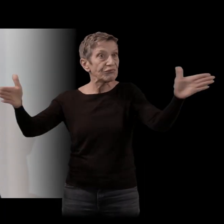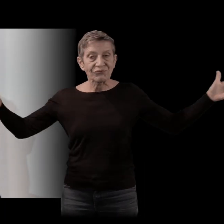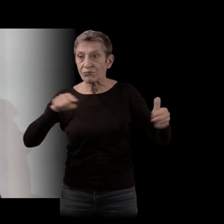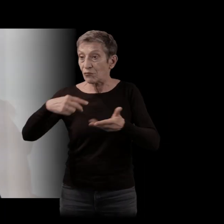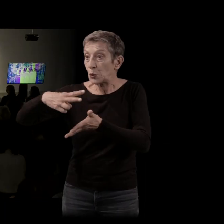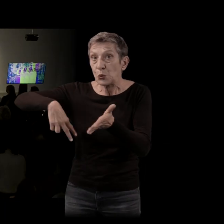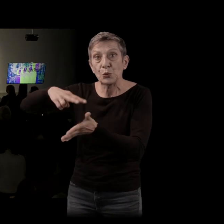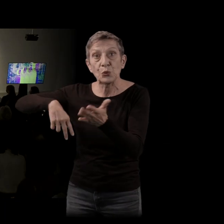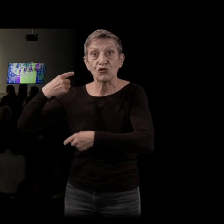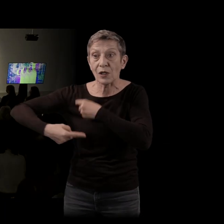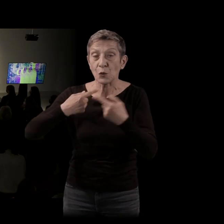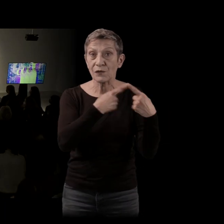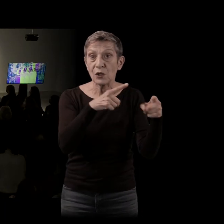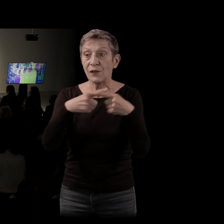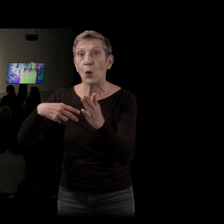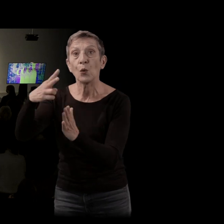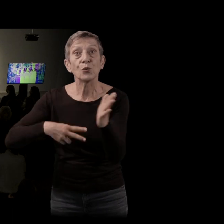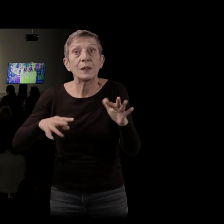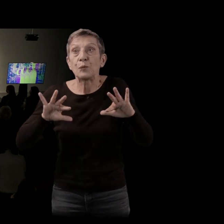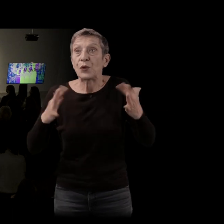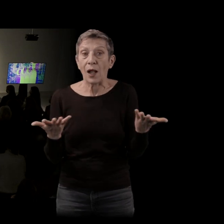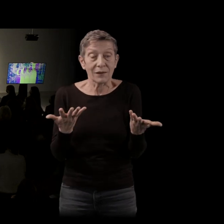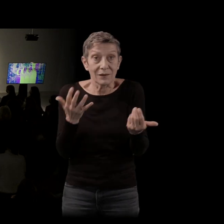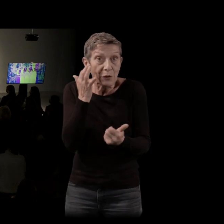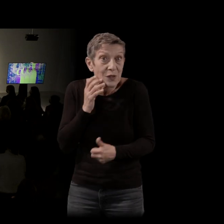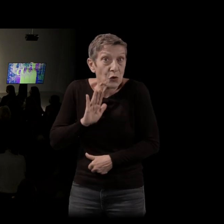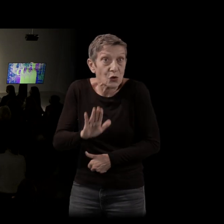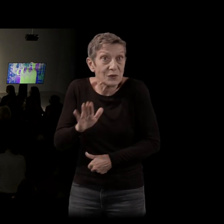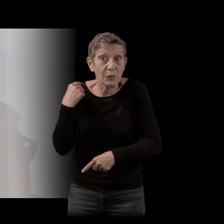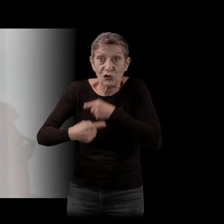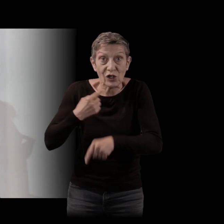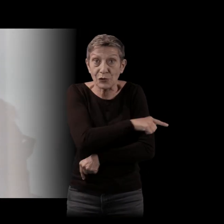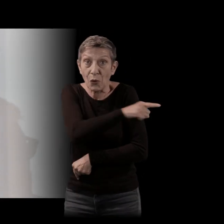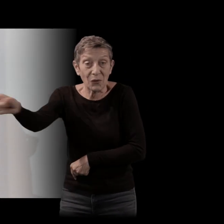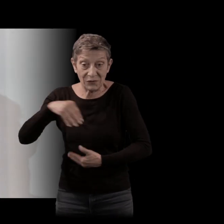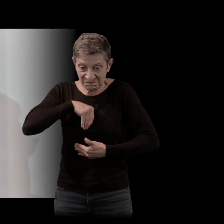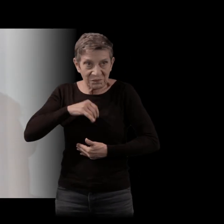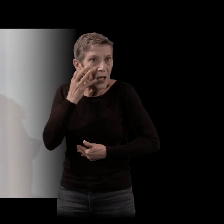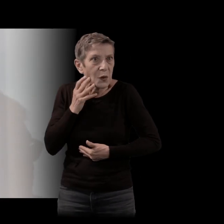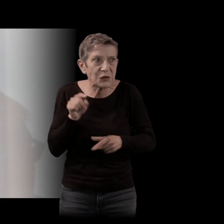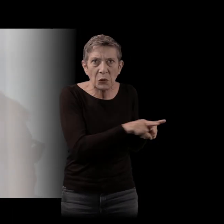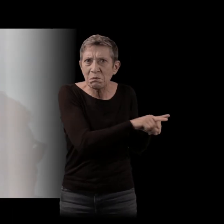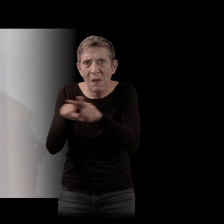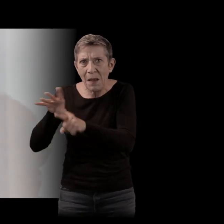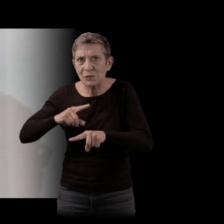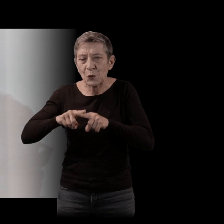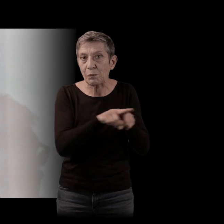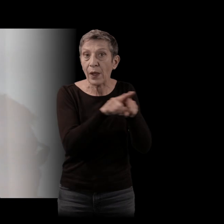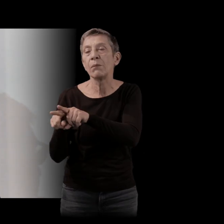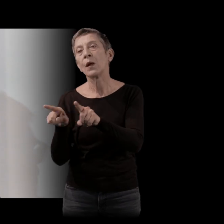invariants, y peut-être des manières d'être au monde qui sont partagées au-delà des générations. Et puis, il y a l'effet du prix Goncourt, c'est-à-dire que